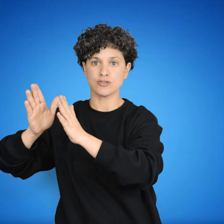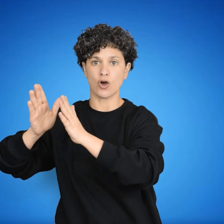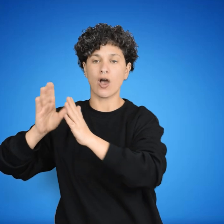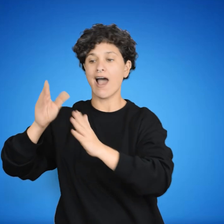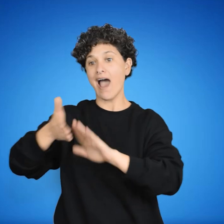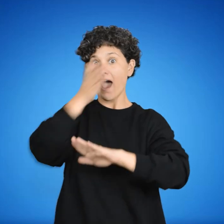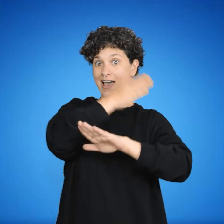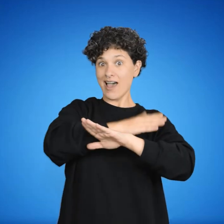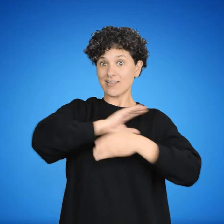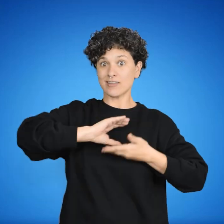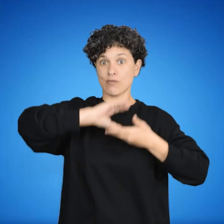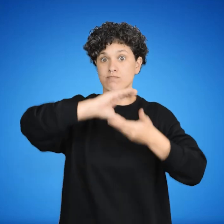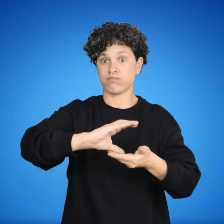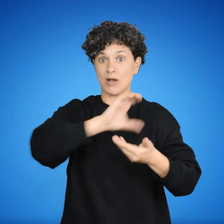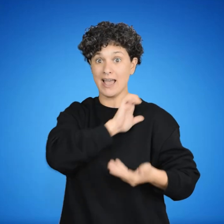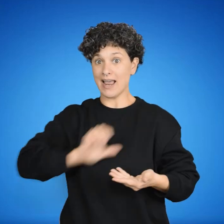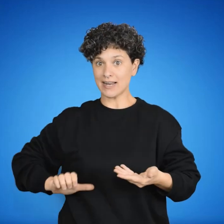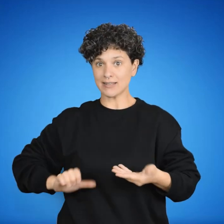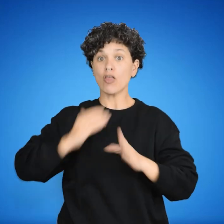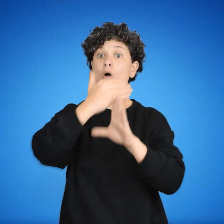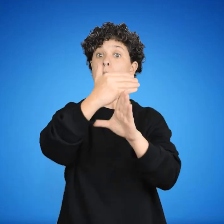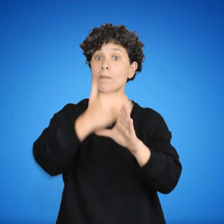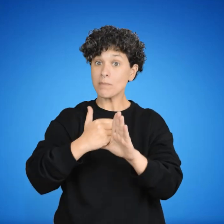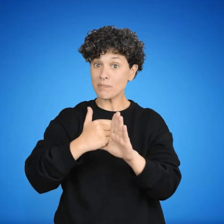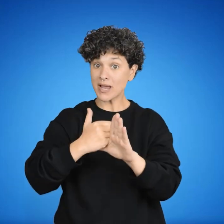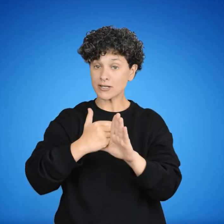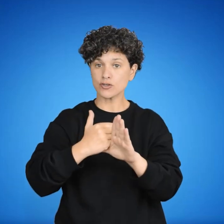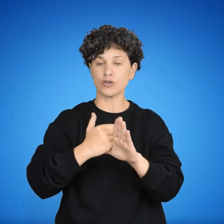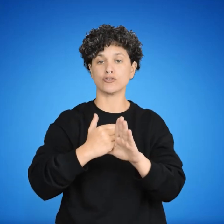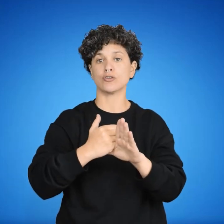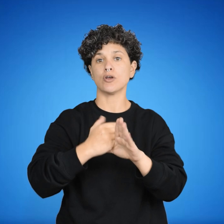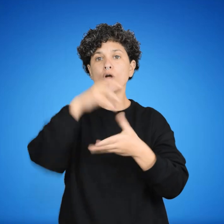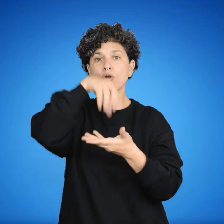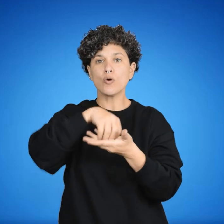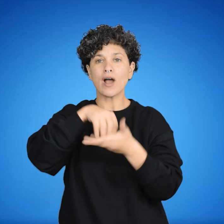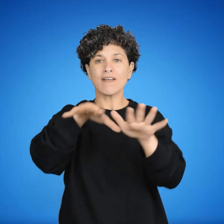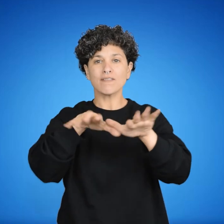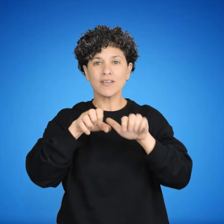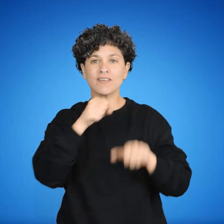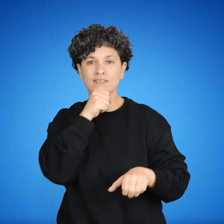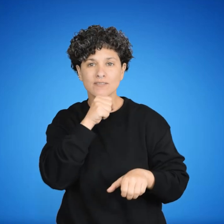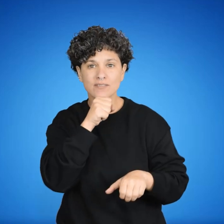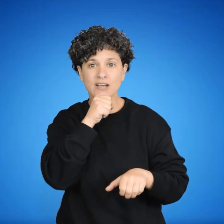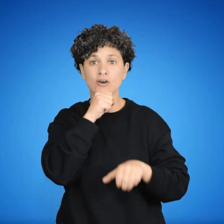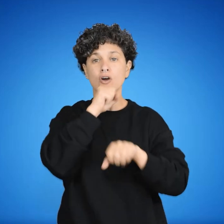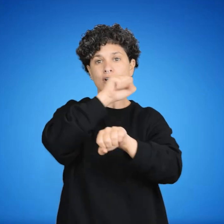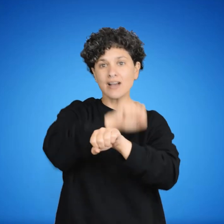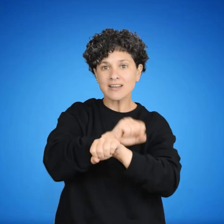del erario nacional, exceptuándose sólo las capillas destinadas al servicio de asilos, hospitales, cárceles u otros establecimientos